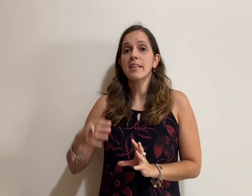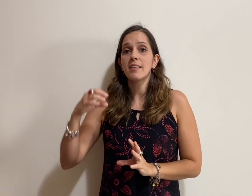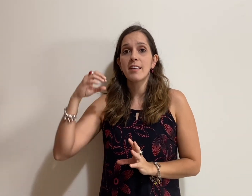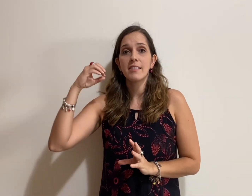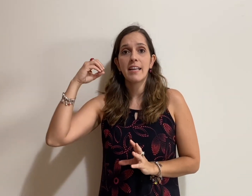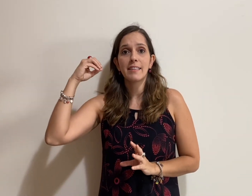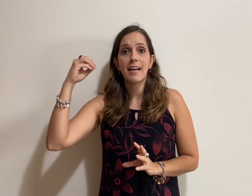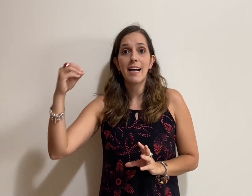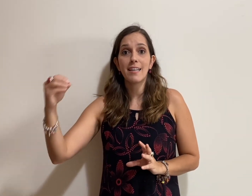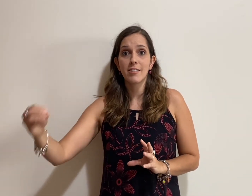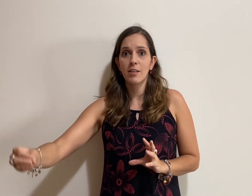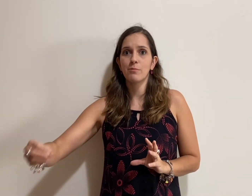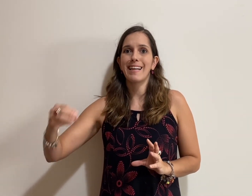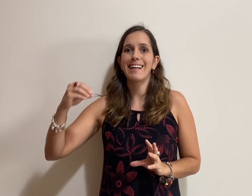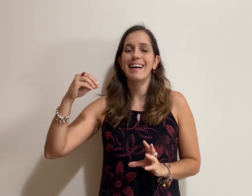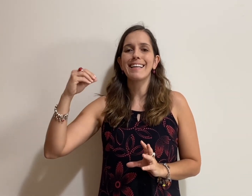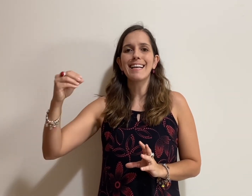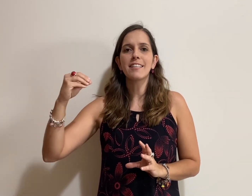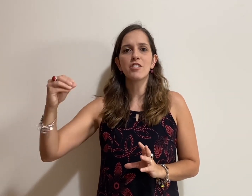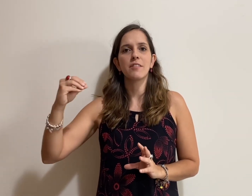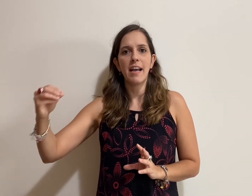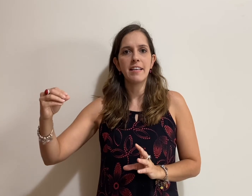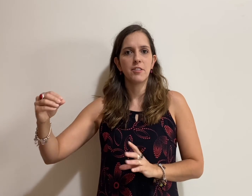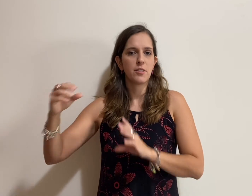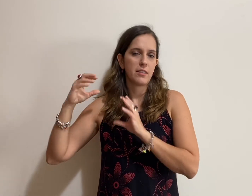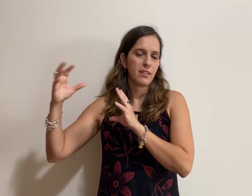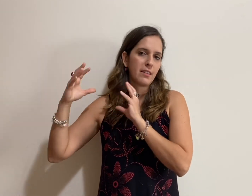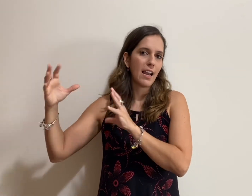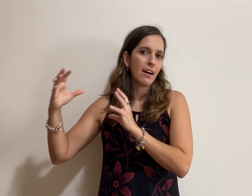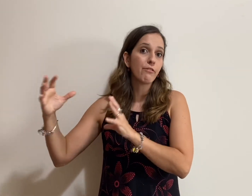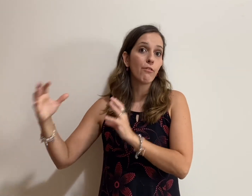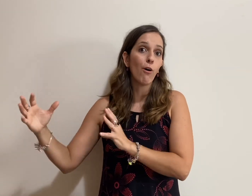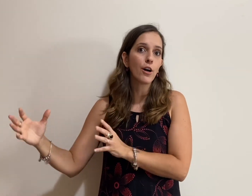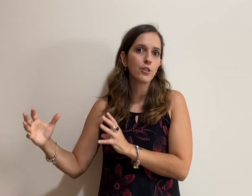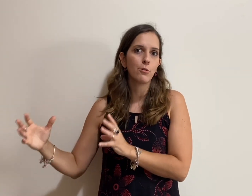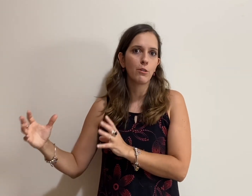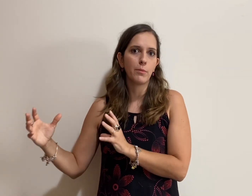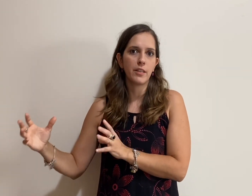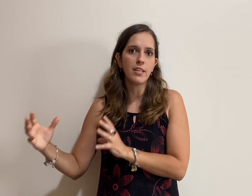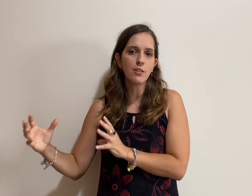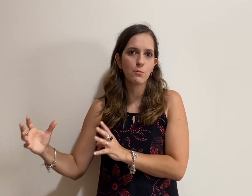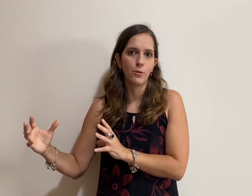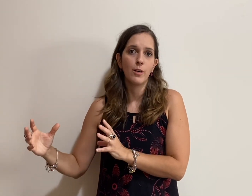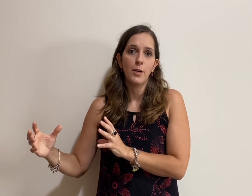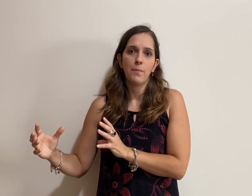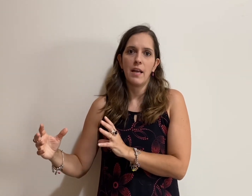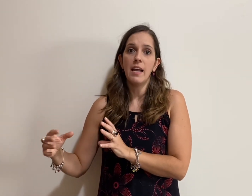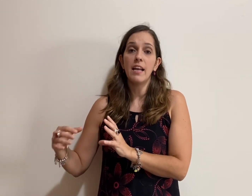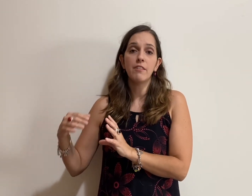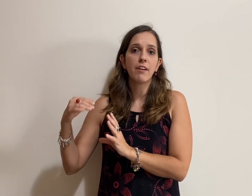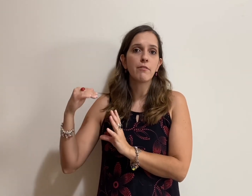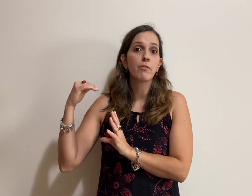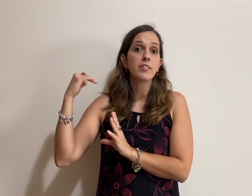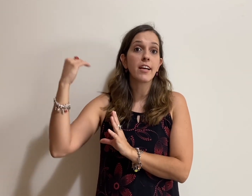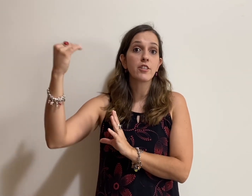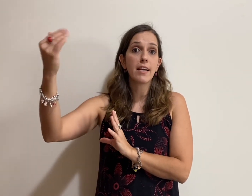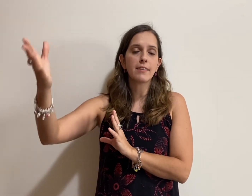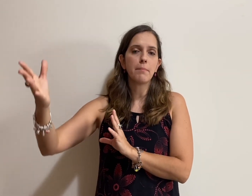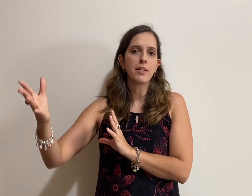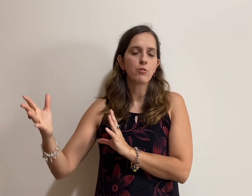essa ideia da razão, da clareza de ideias, que está lá forte no iluminismo, ele vai influenciar diretamente os